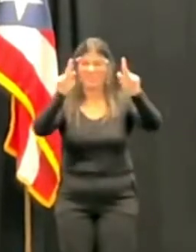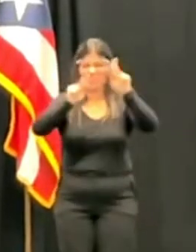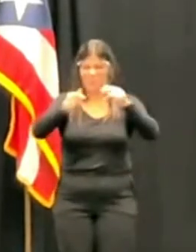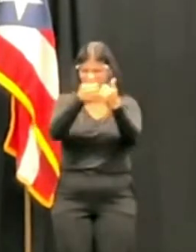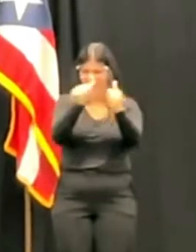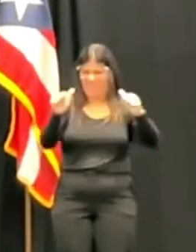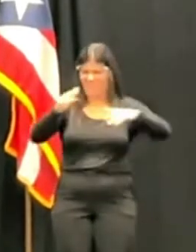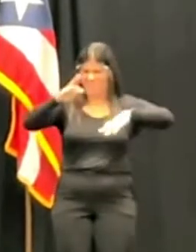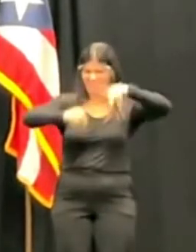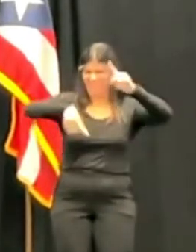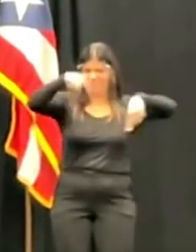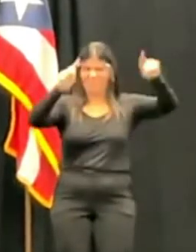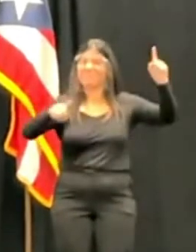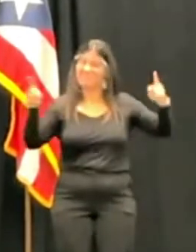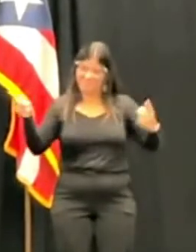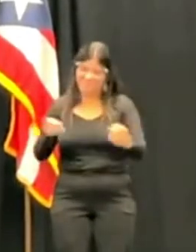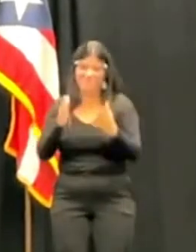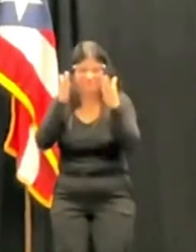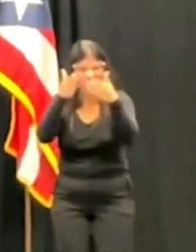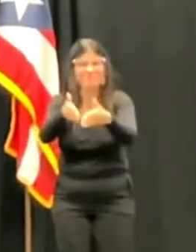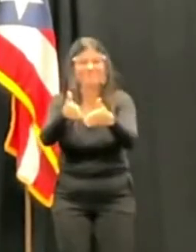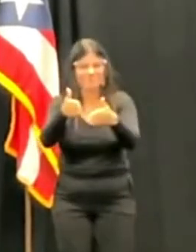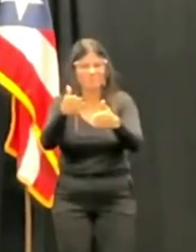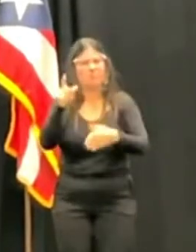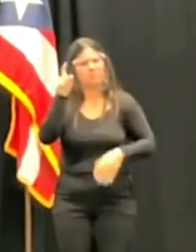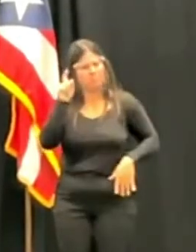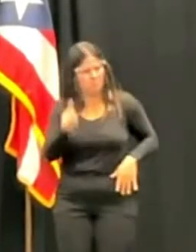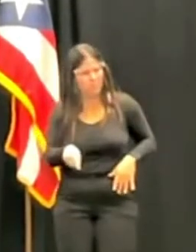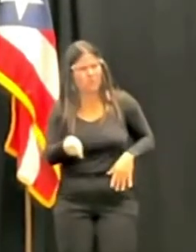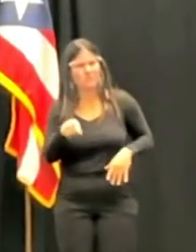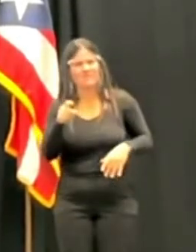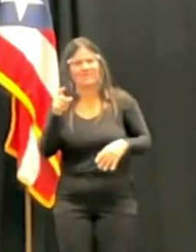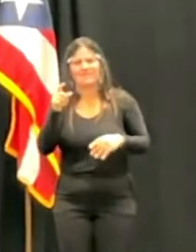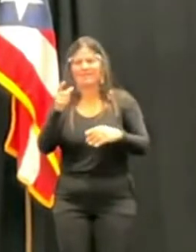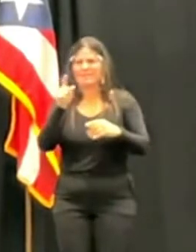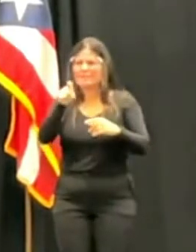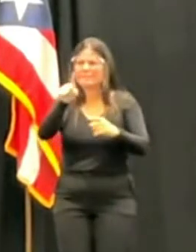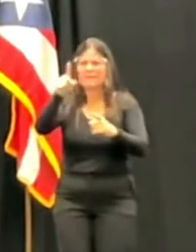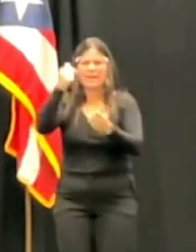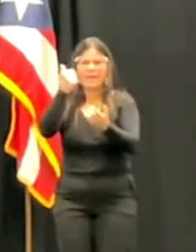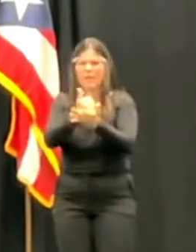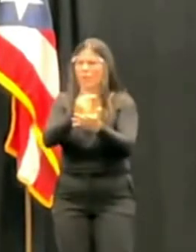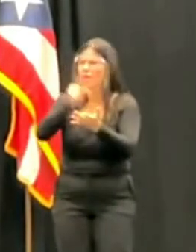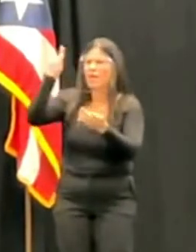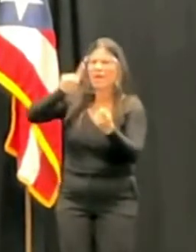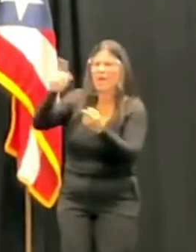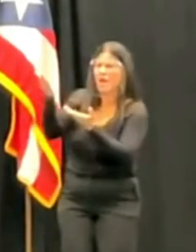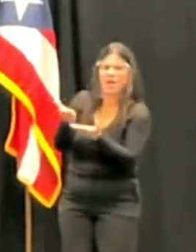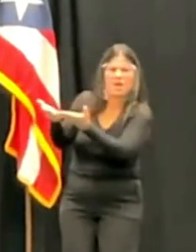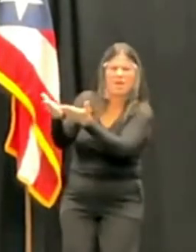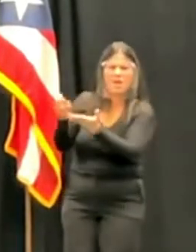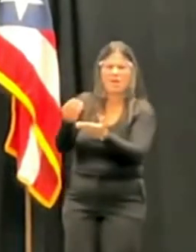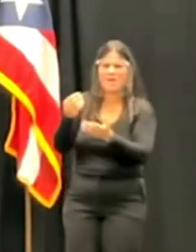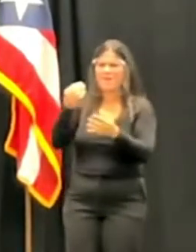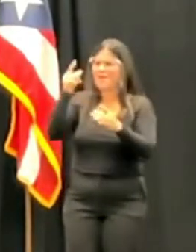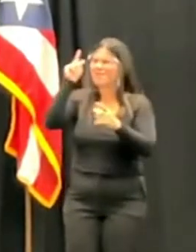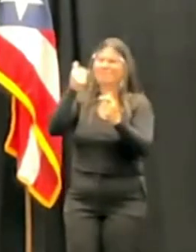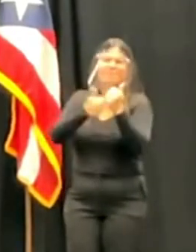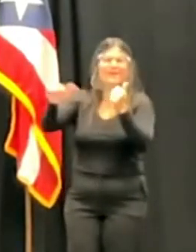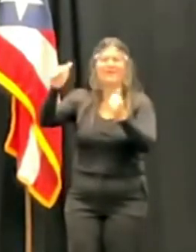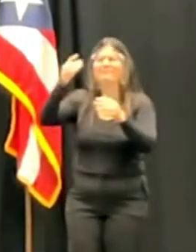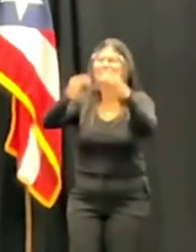la necesidad de llevar ante un tribunal su controversia, su situación, sus problemas,